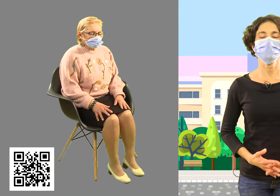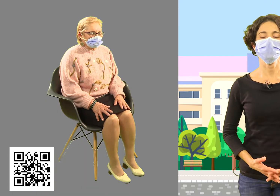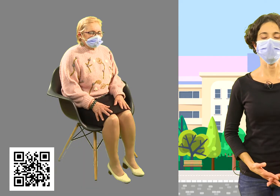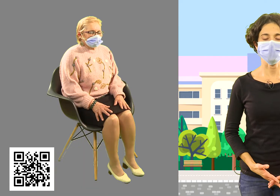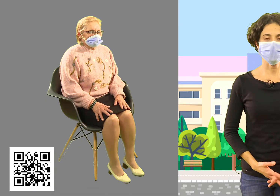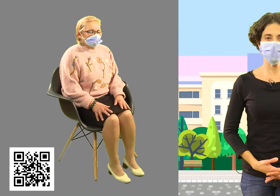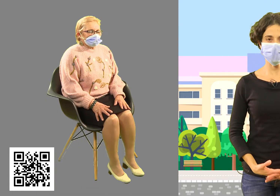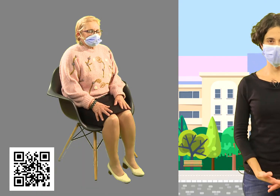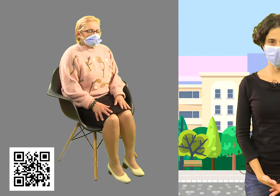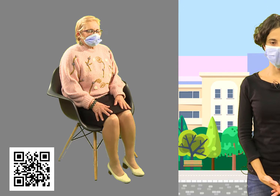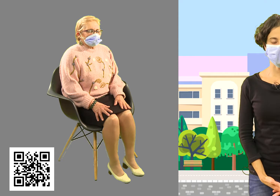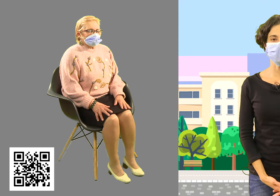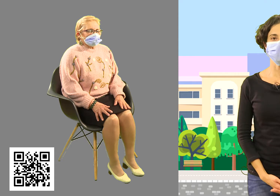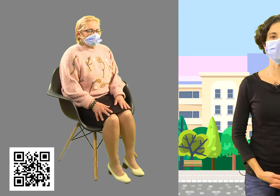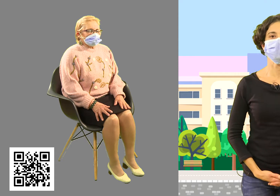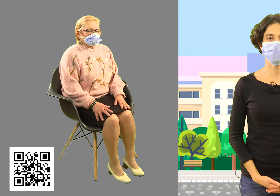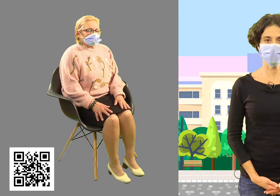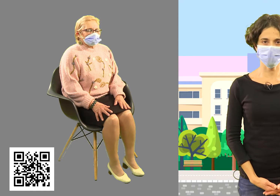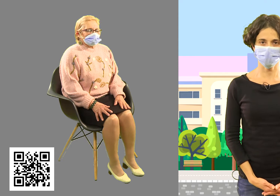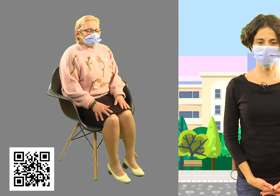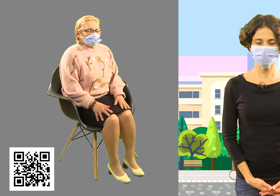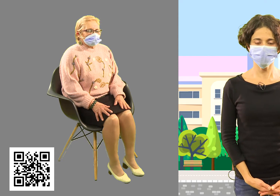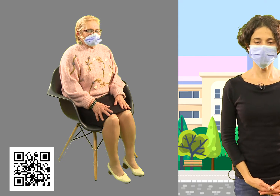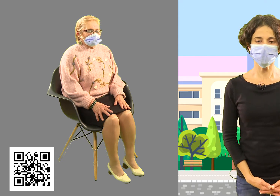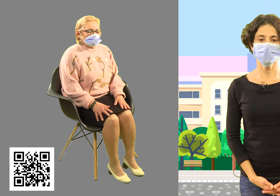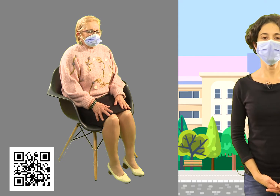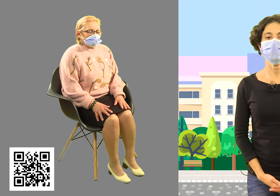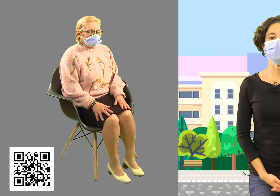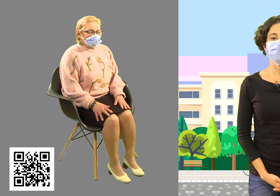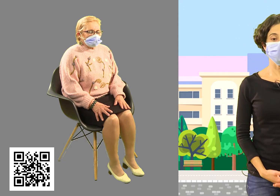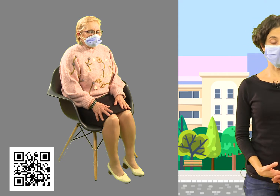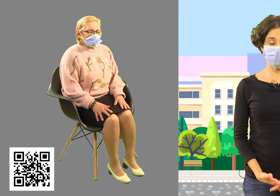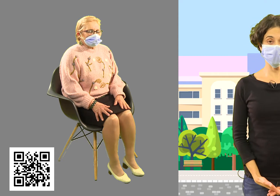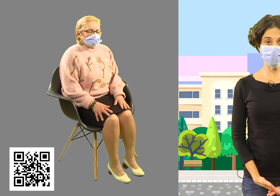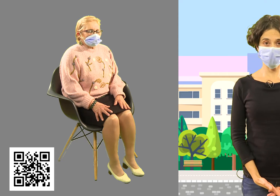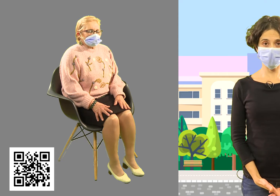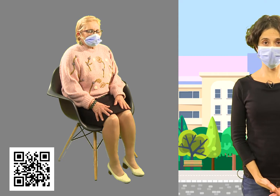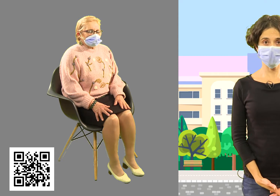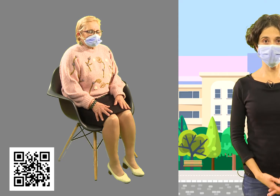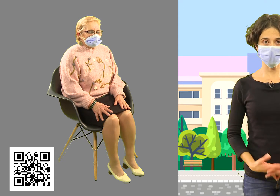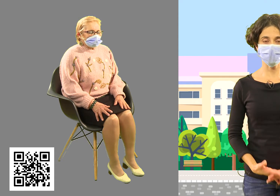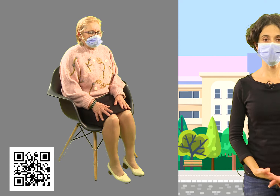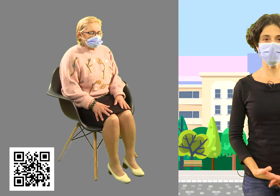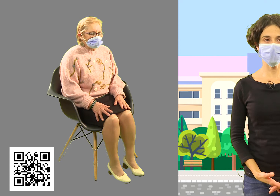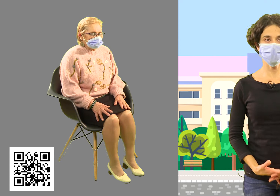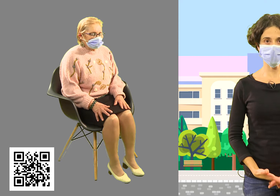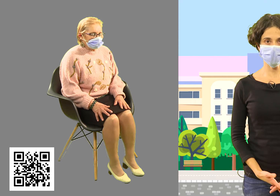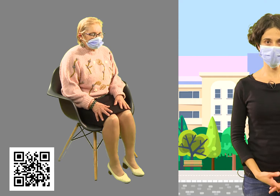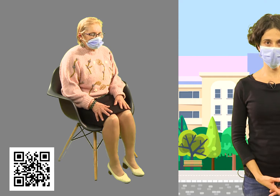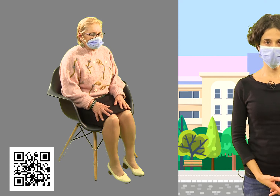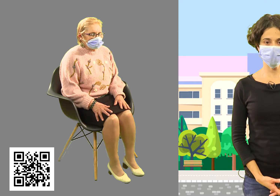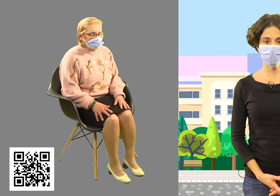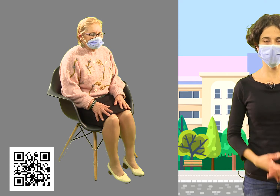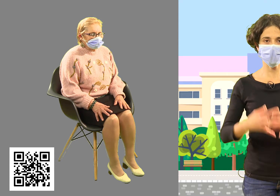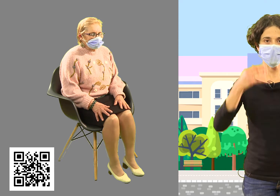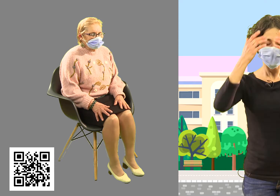Muy bien. Este sería el ejercicio de respiración. Es realmente importante tener una correcta